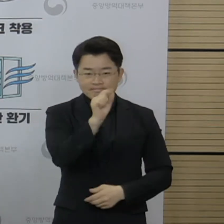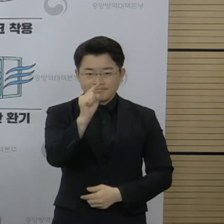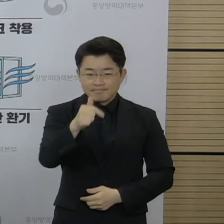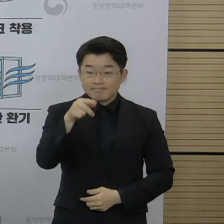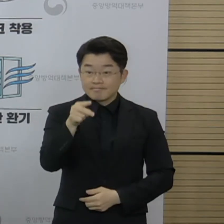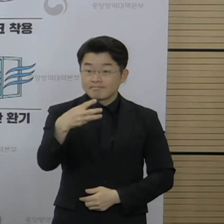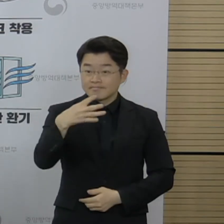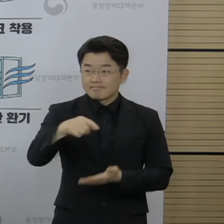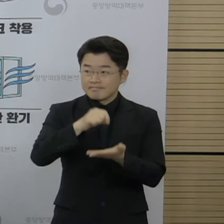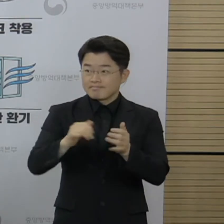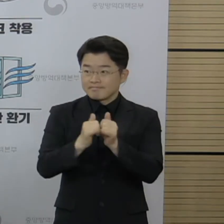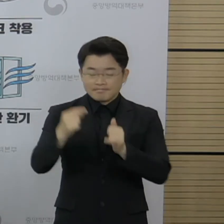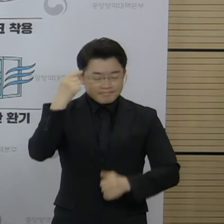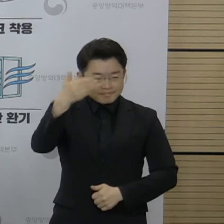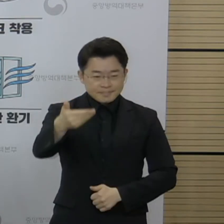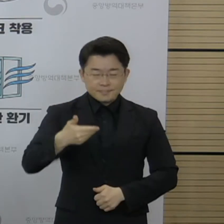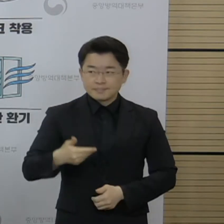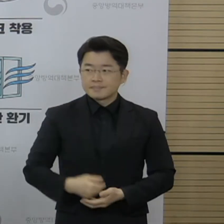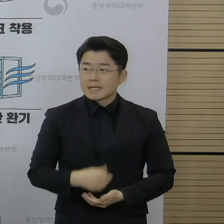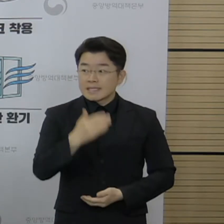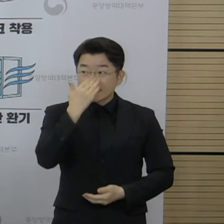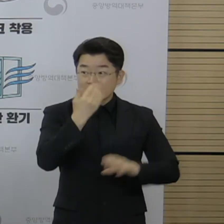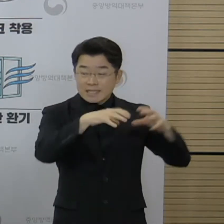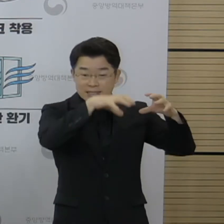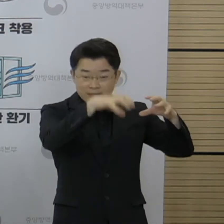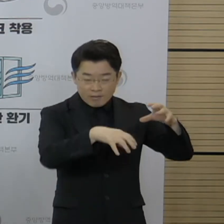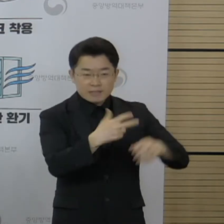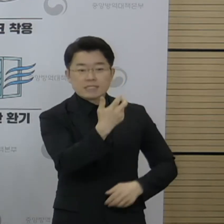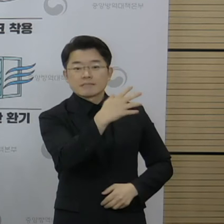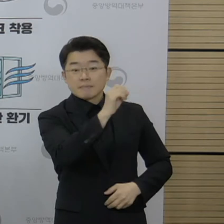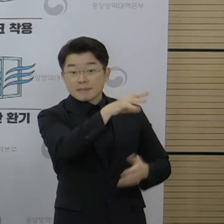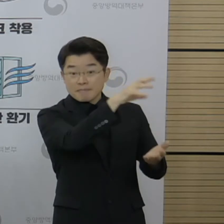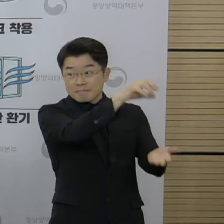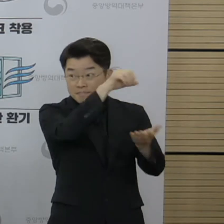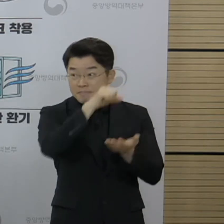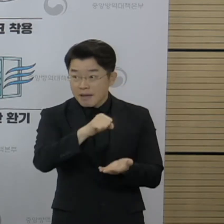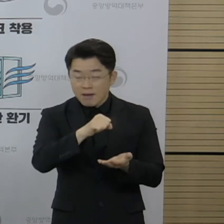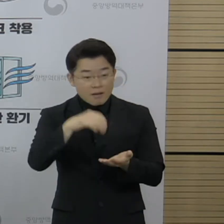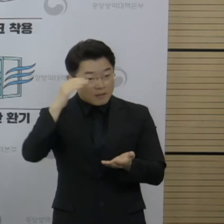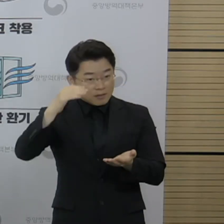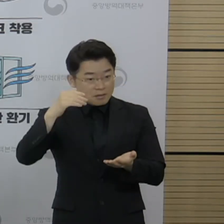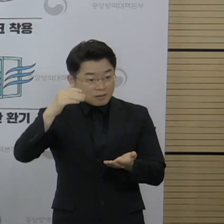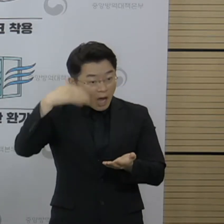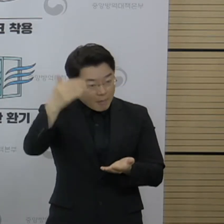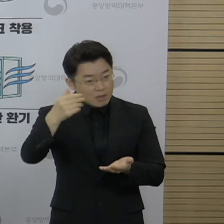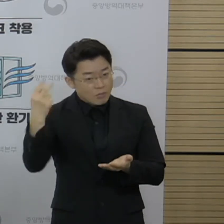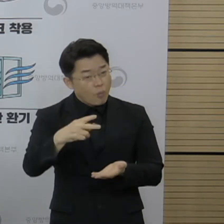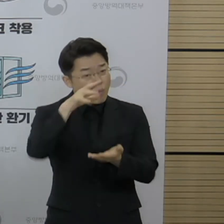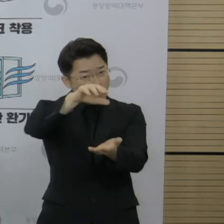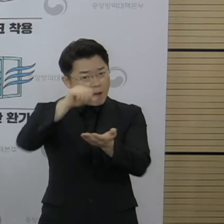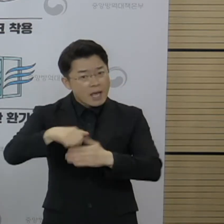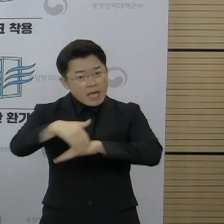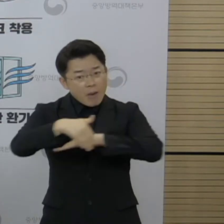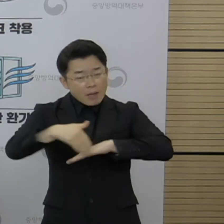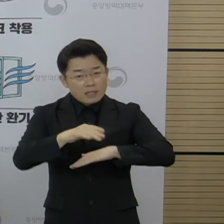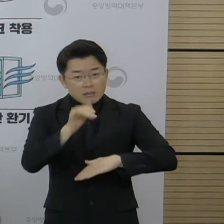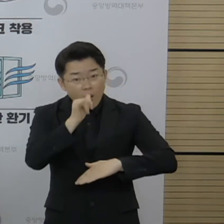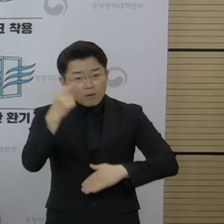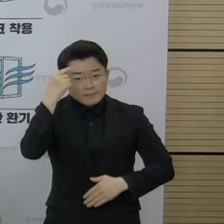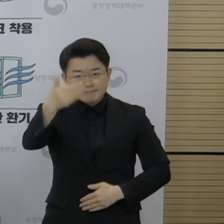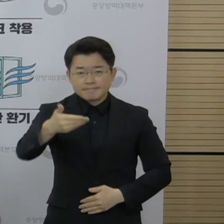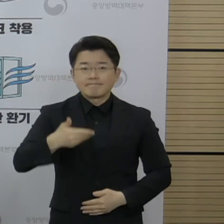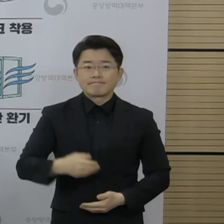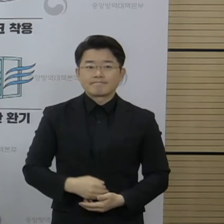이번 70만 회분 이외에 향후 이스라엘에서 다시 백신을 조기 공급할 가능성도 있는지 궁금하다고 질문